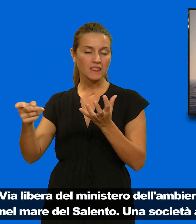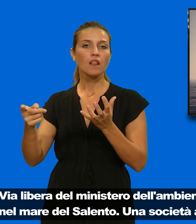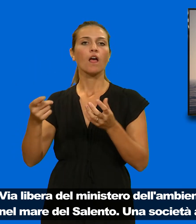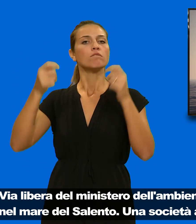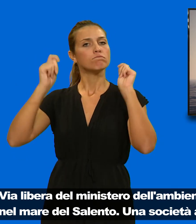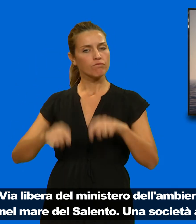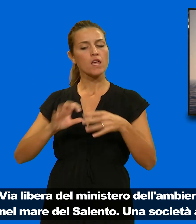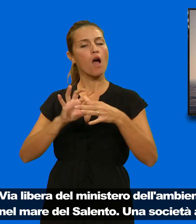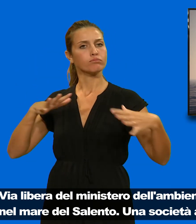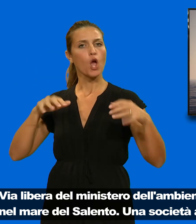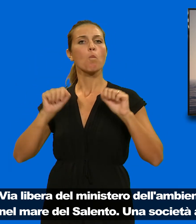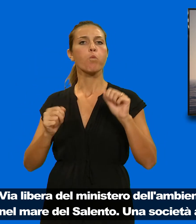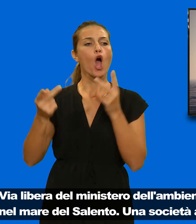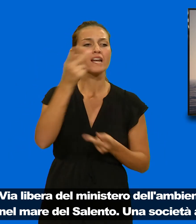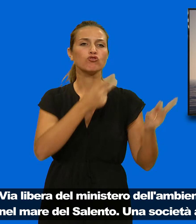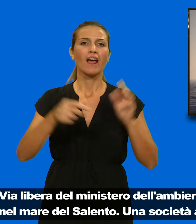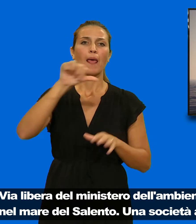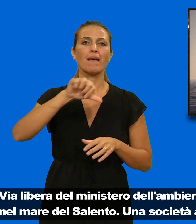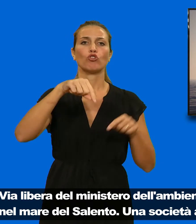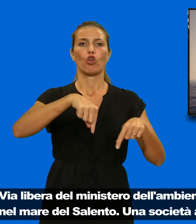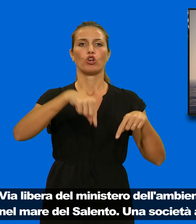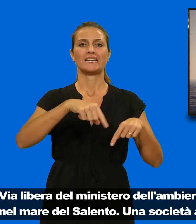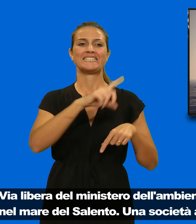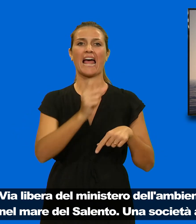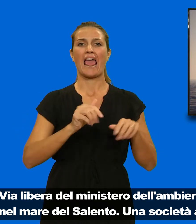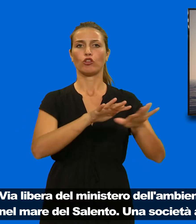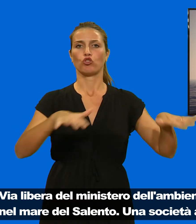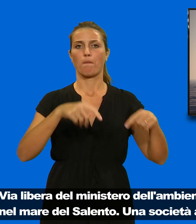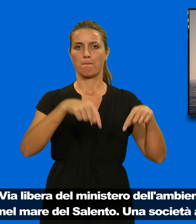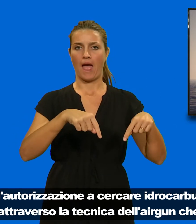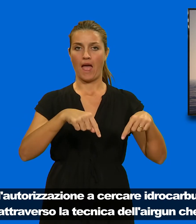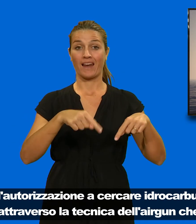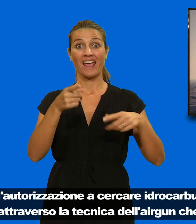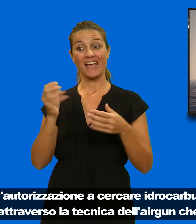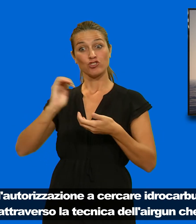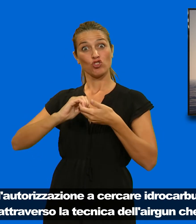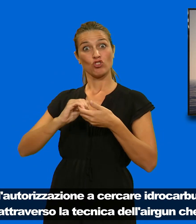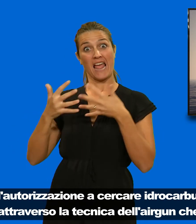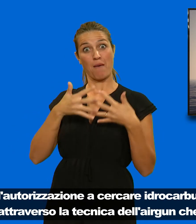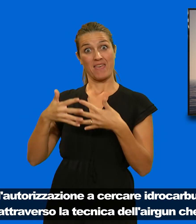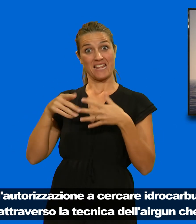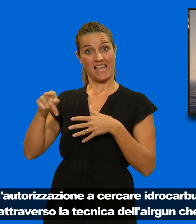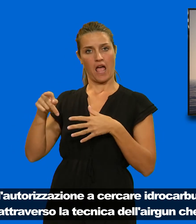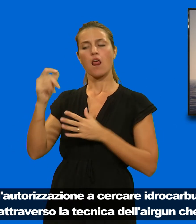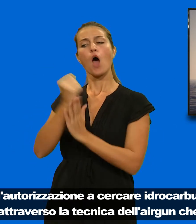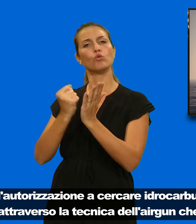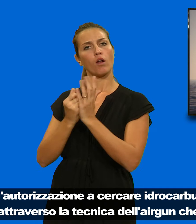nel mare del Salento Una società americana ha avuto l'autorizzazione a cercare